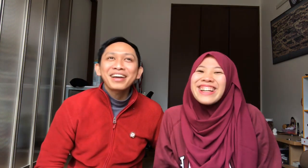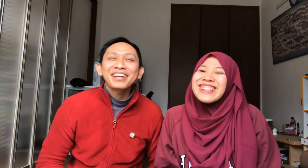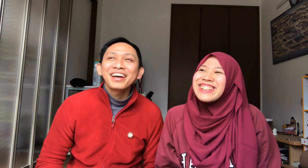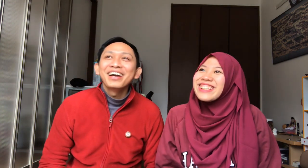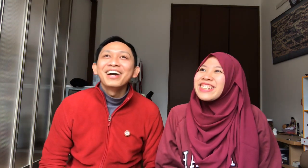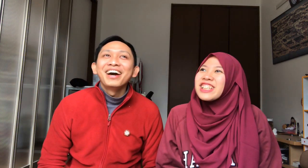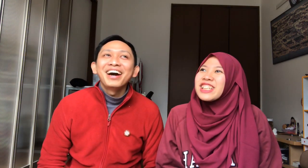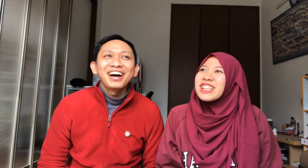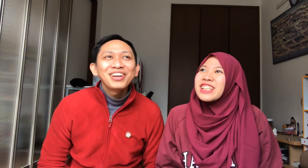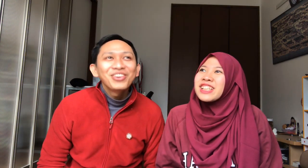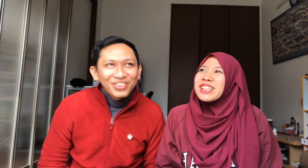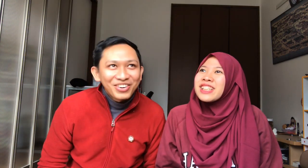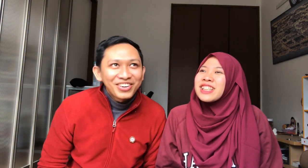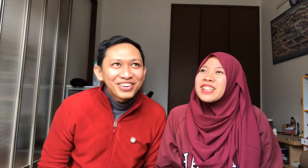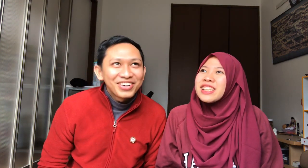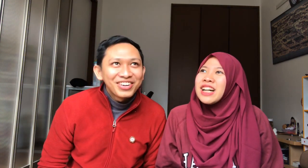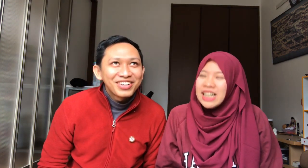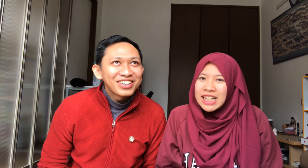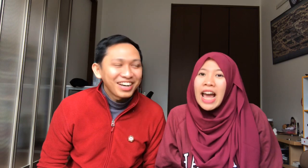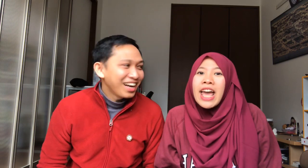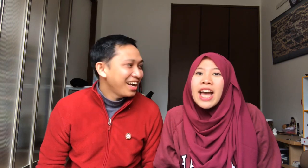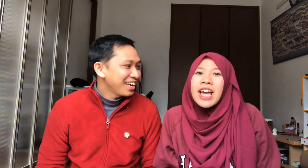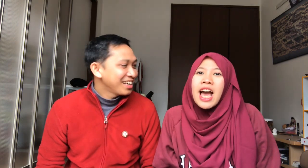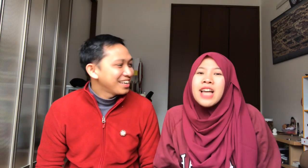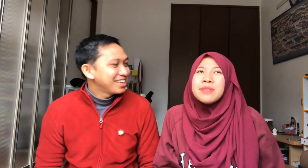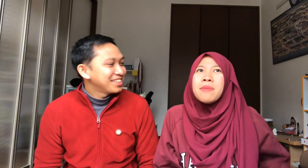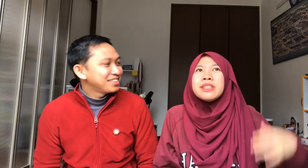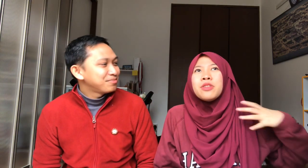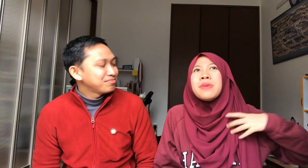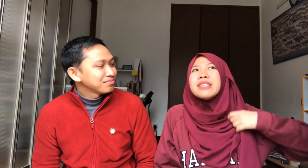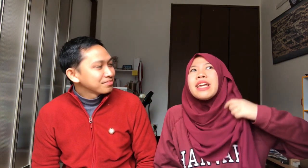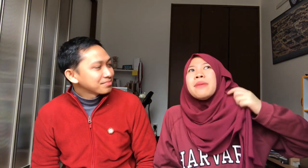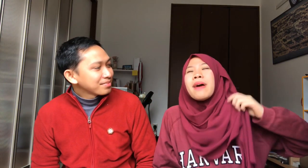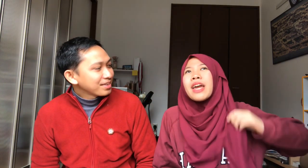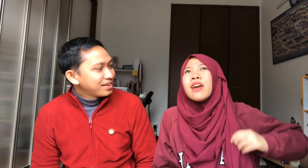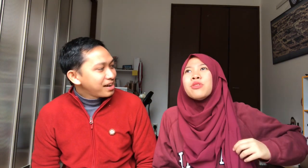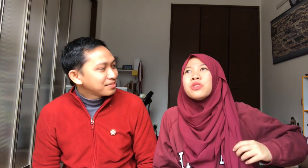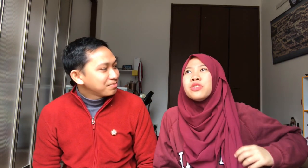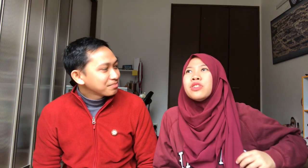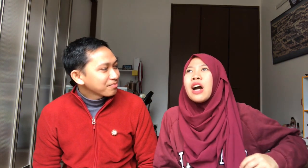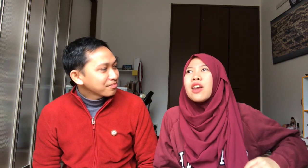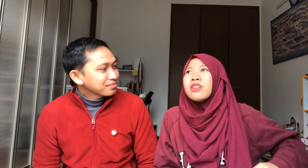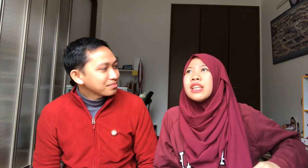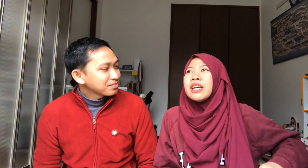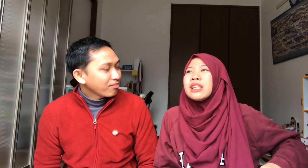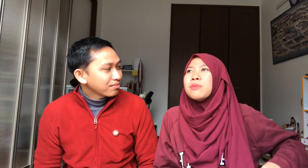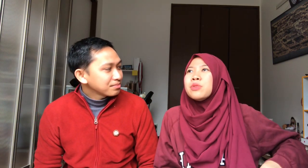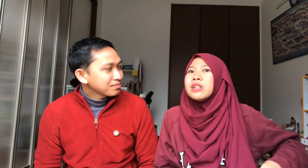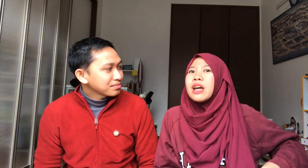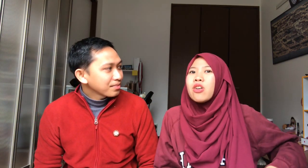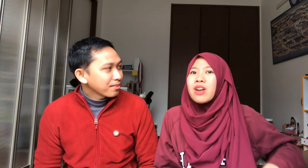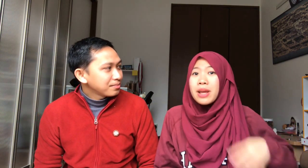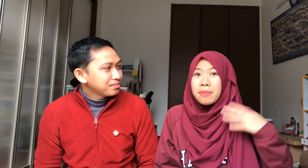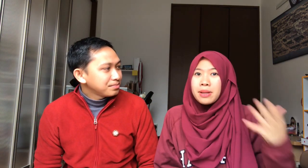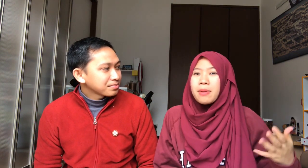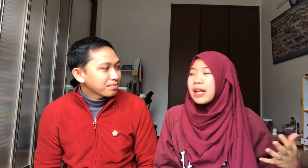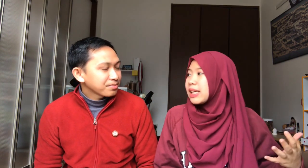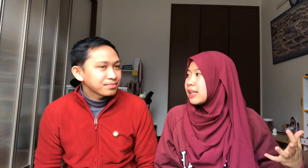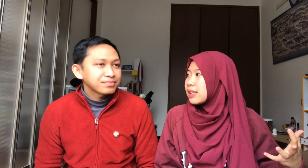kayak Halo Kayak Hajimemaste itu biasanya dipakai untuk Kalau kita ketemu dengan orang yang pertama kali kita